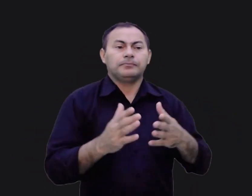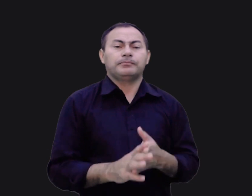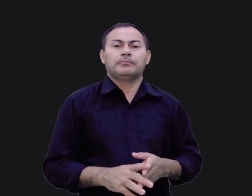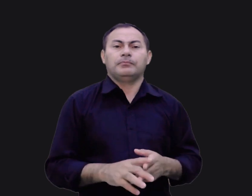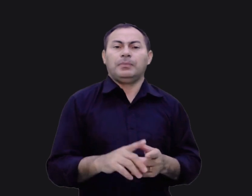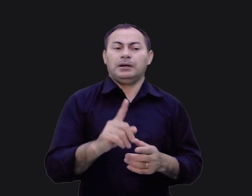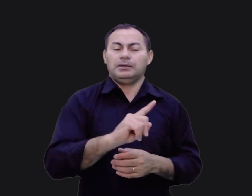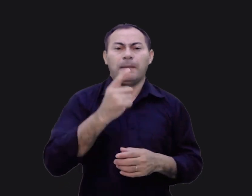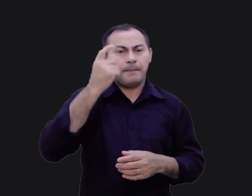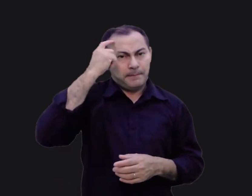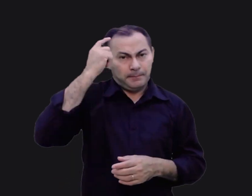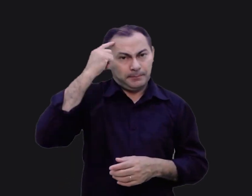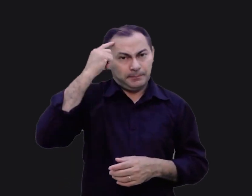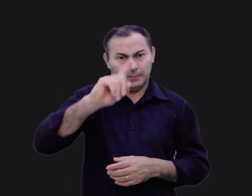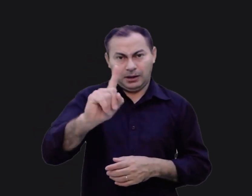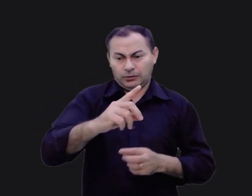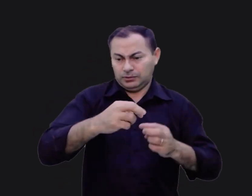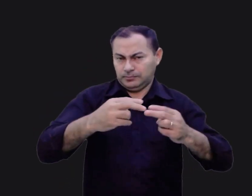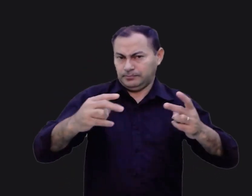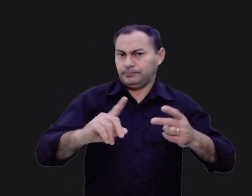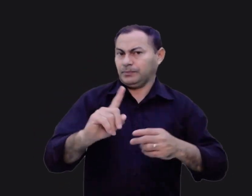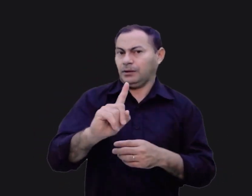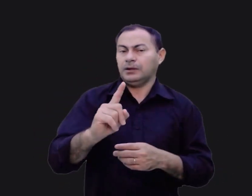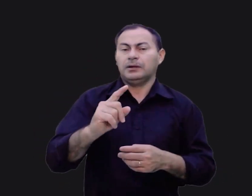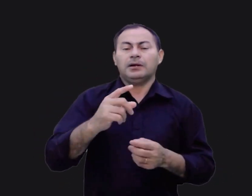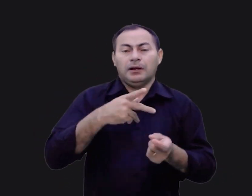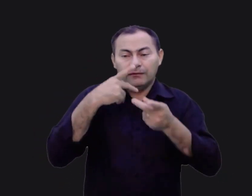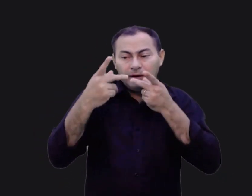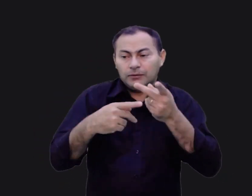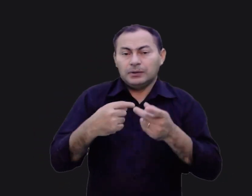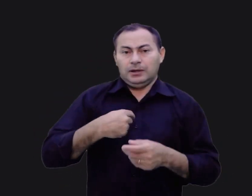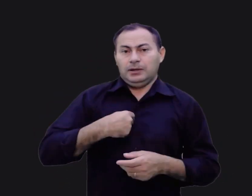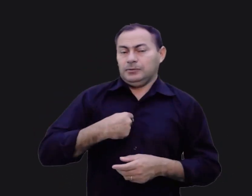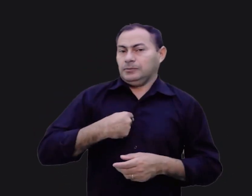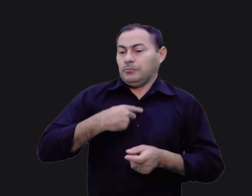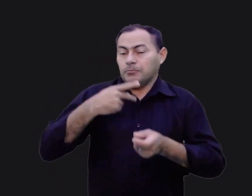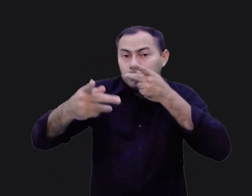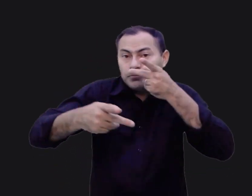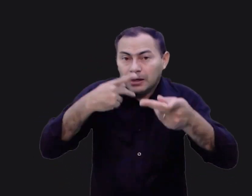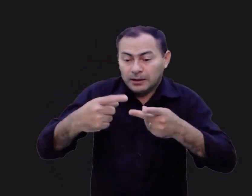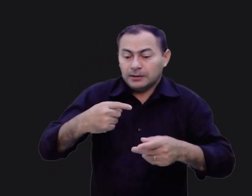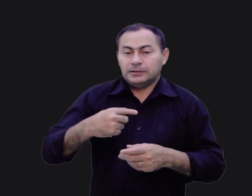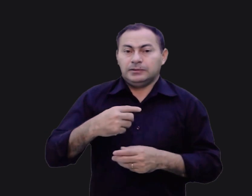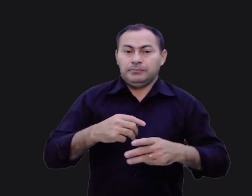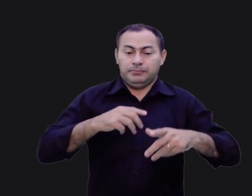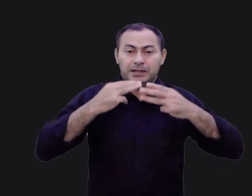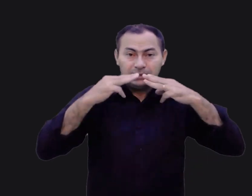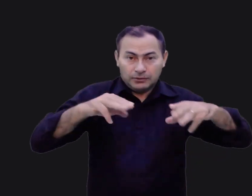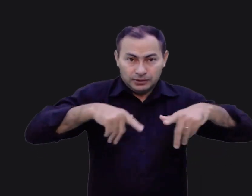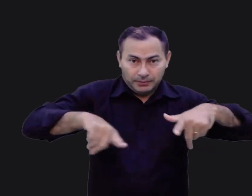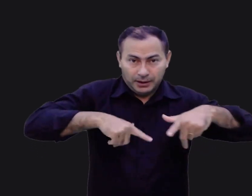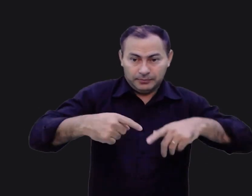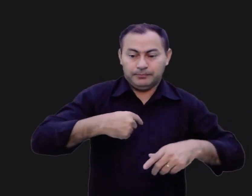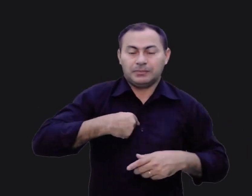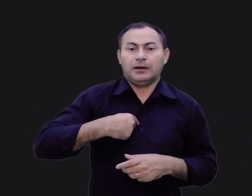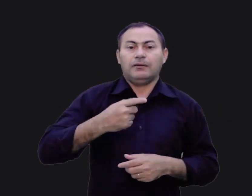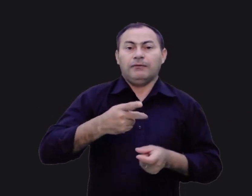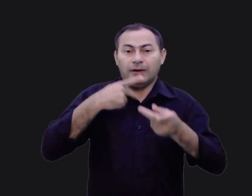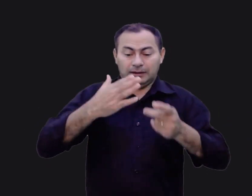Mas ele não estava pensando nisso. Não, ele disse. Eu não estou falando de ministério. Eu estou falando da